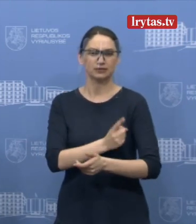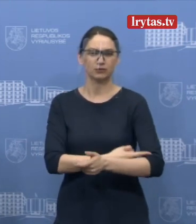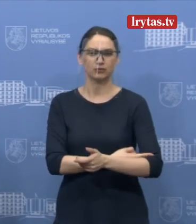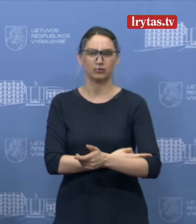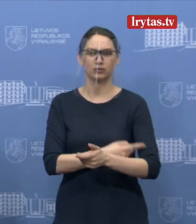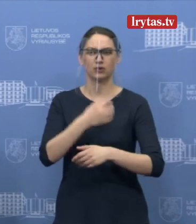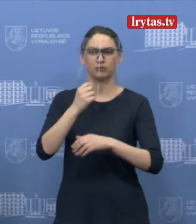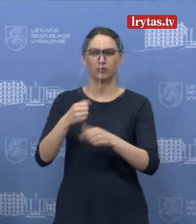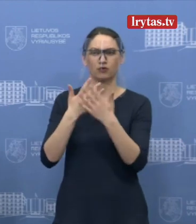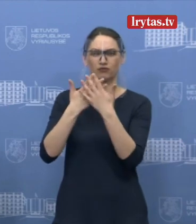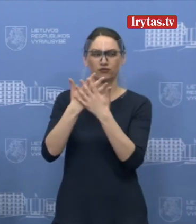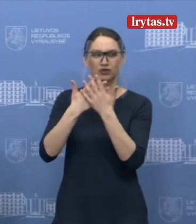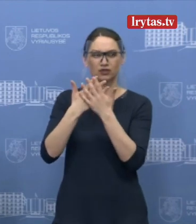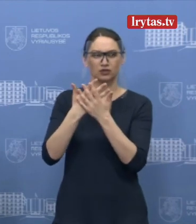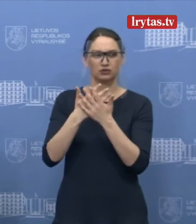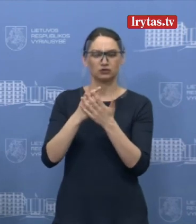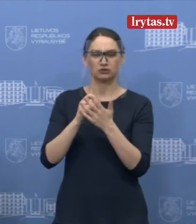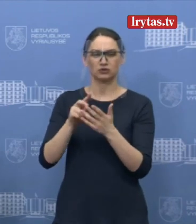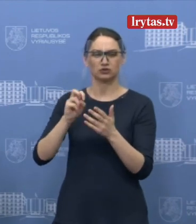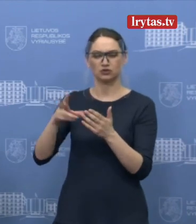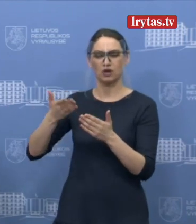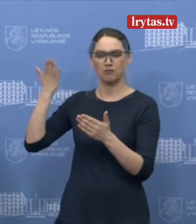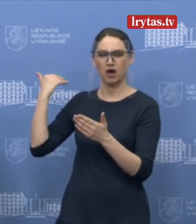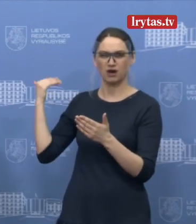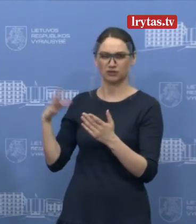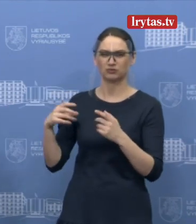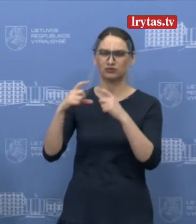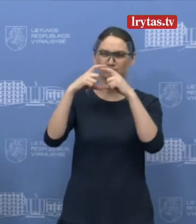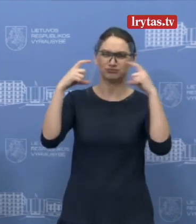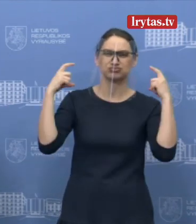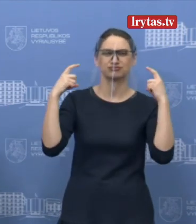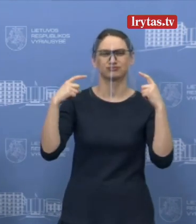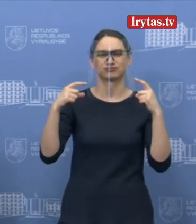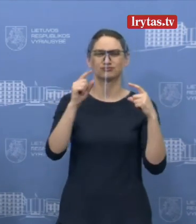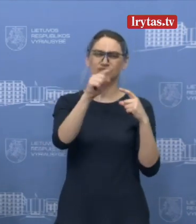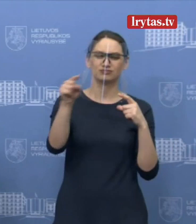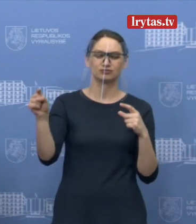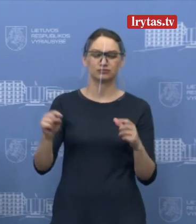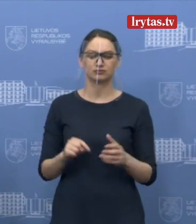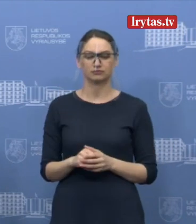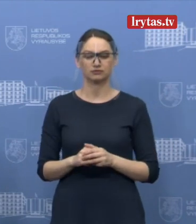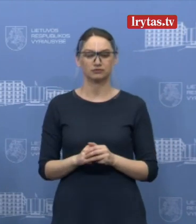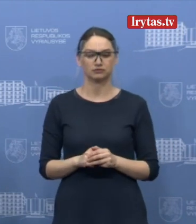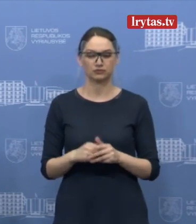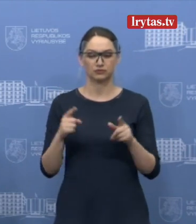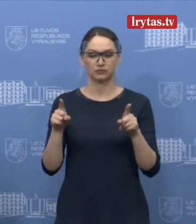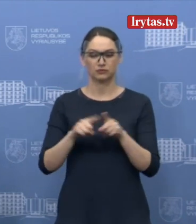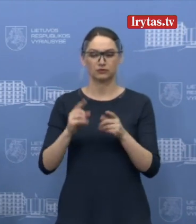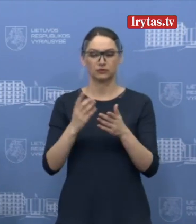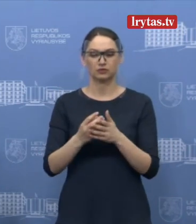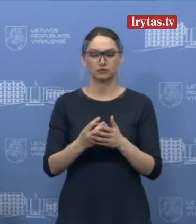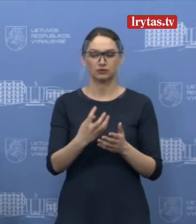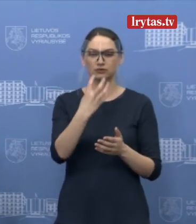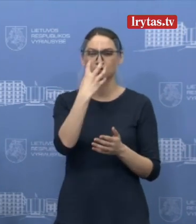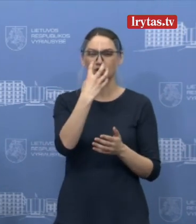filtruoti, negu kad iki šiol žinomos apsauginės priemonės, kurios taikomos. Taip pat ta kaukė,